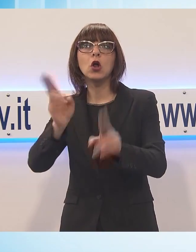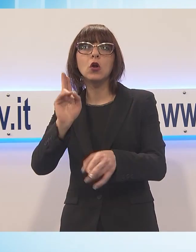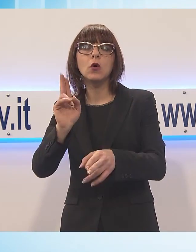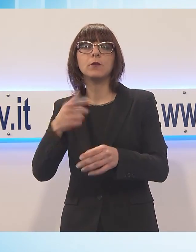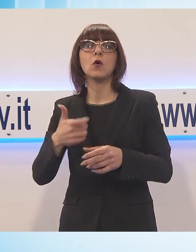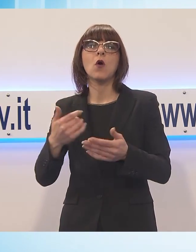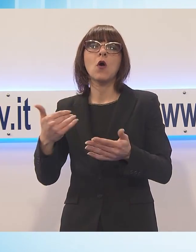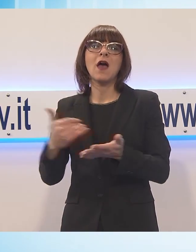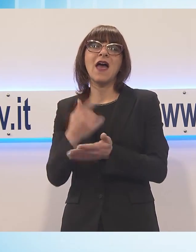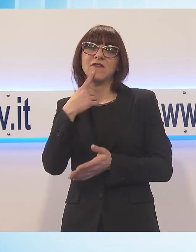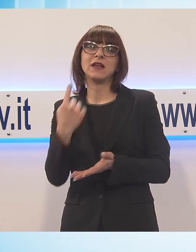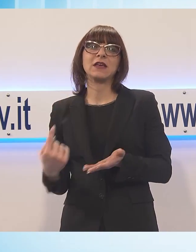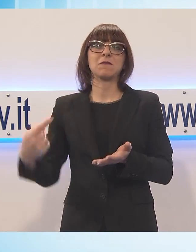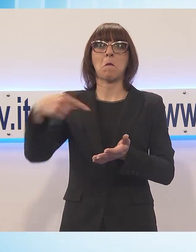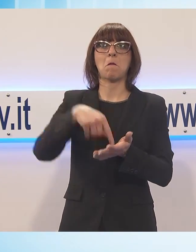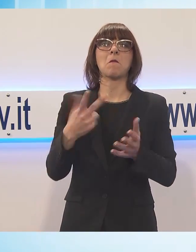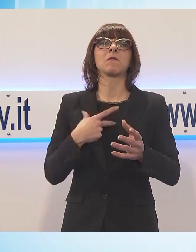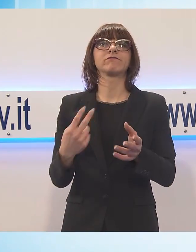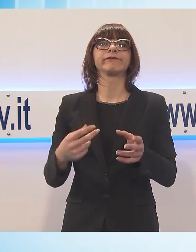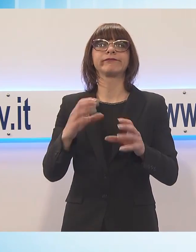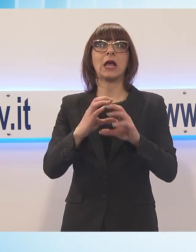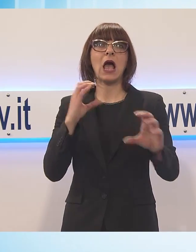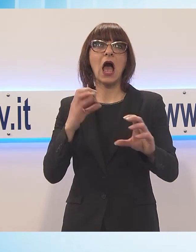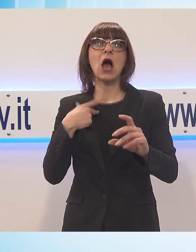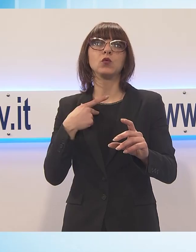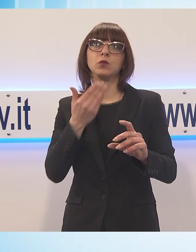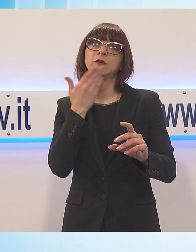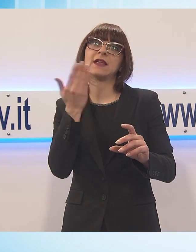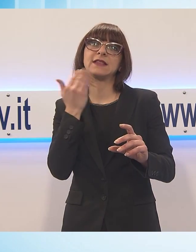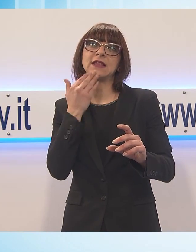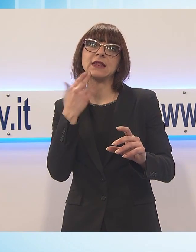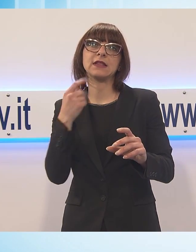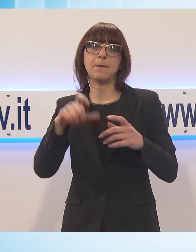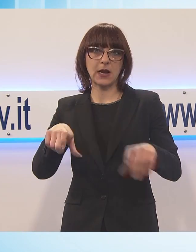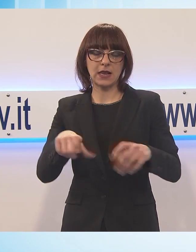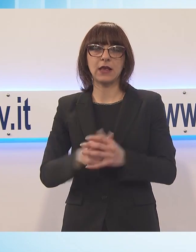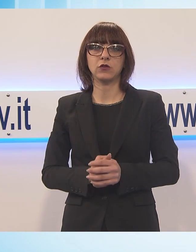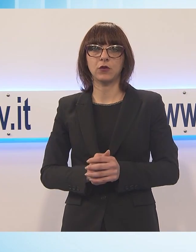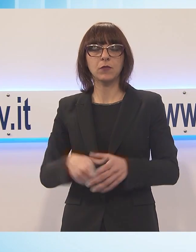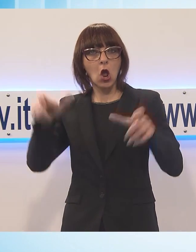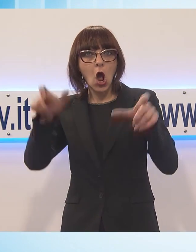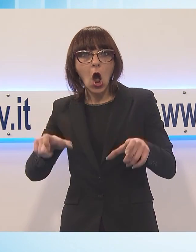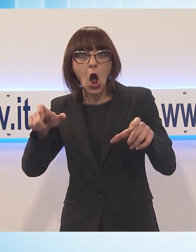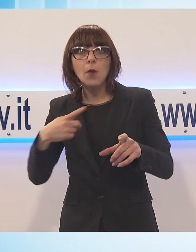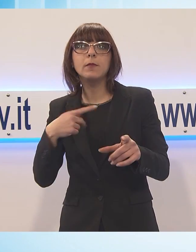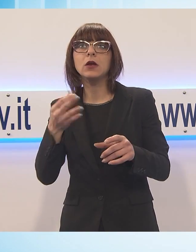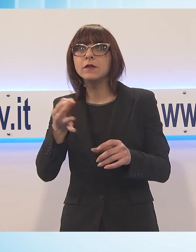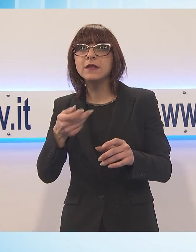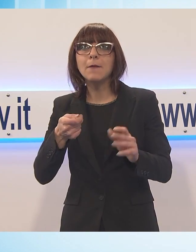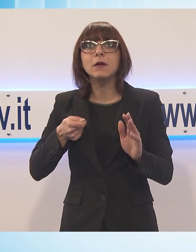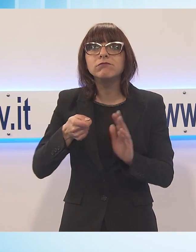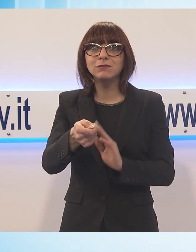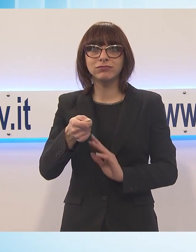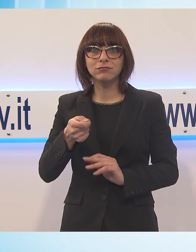perché contestualmente diventa obbligatorio appunto bipare questa carta mobile con qualunque tipo di titolo di viaggio, sia biglietti